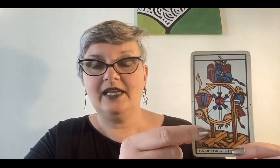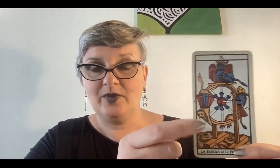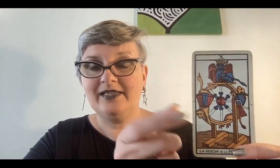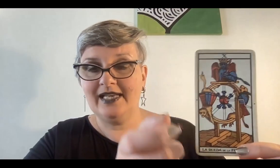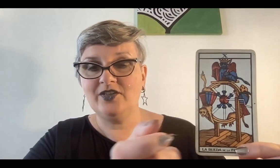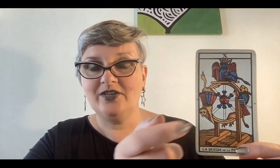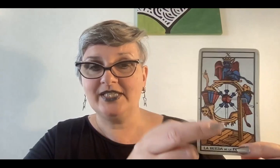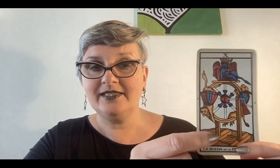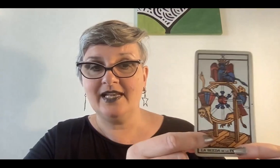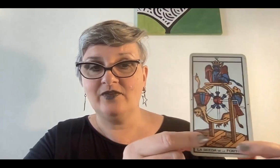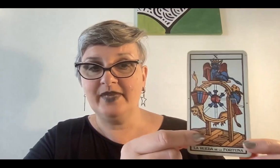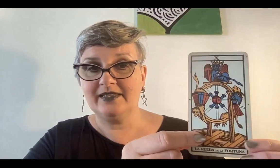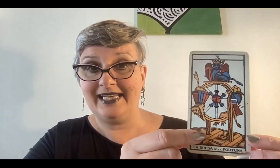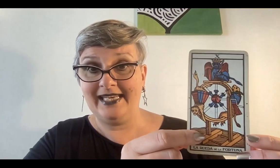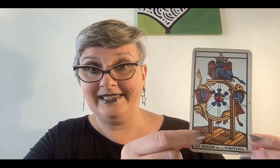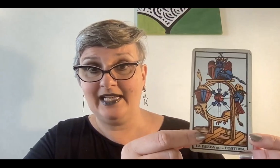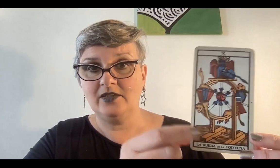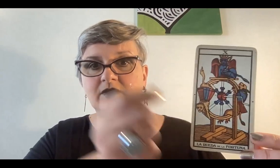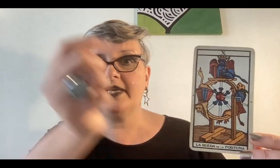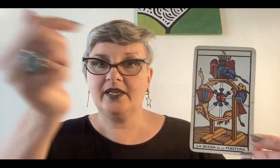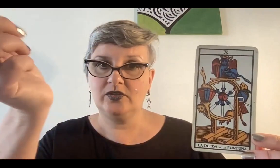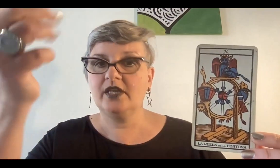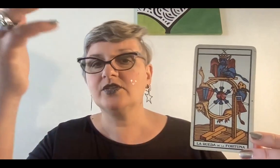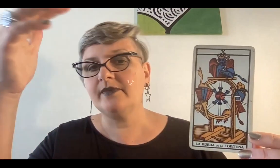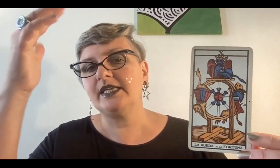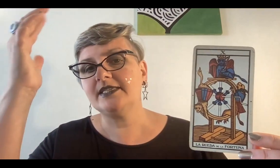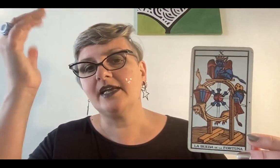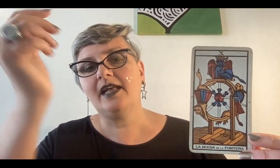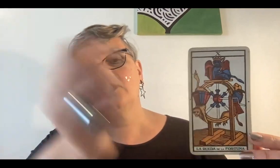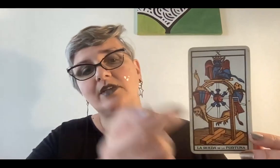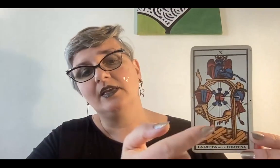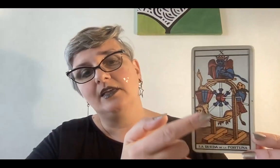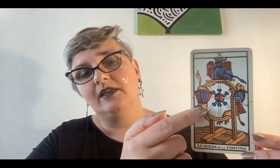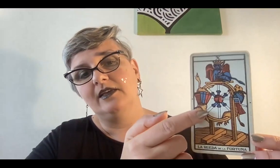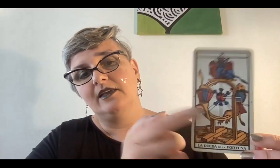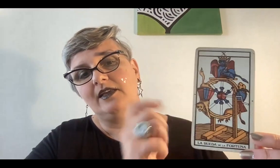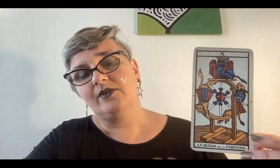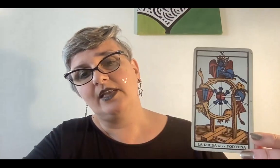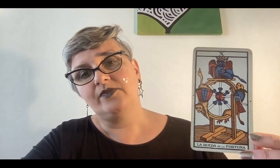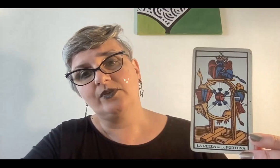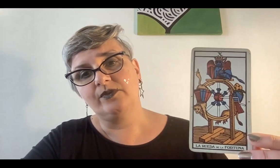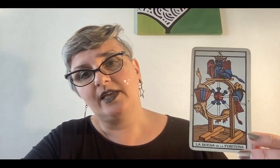la rueda del año de los celtas y la convierten en el tarot para esconder los saberes sagrados, la rueda de la fortuna.